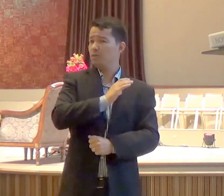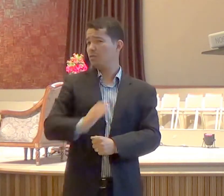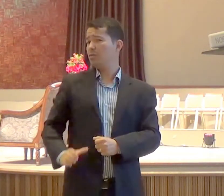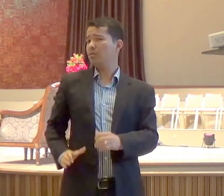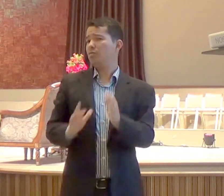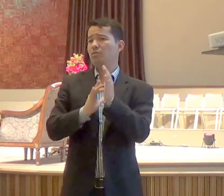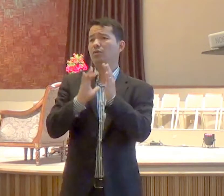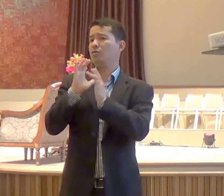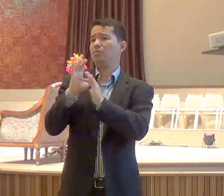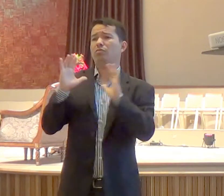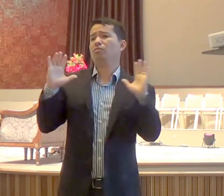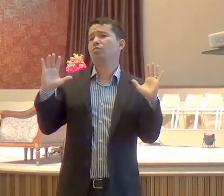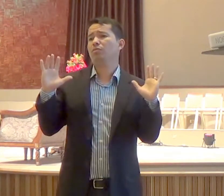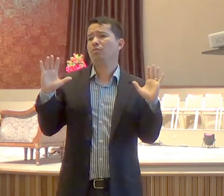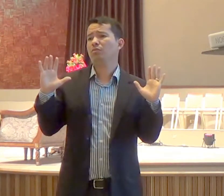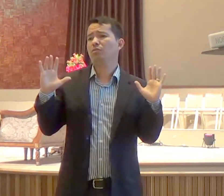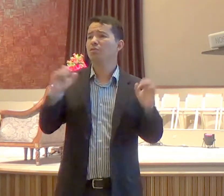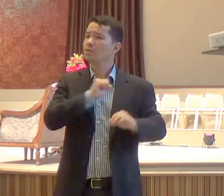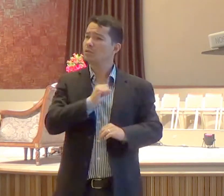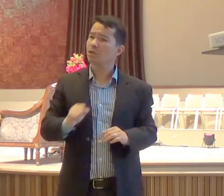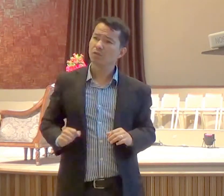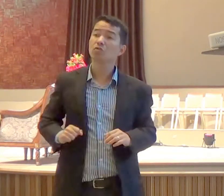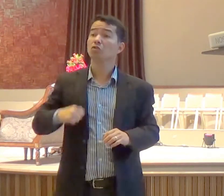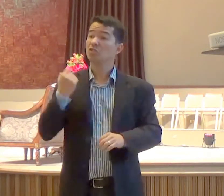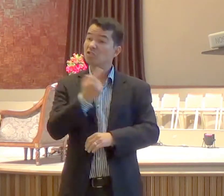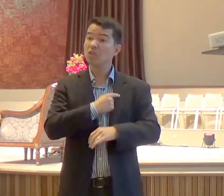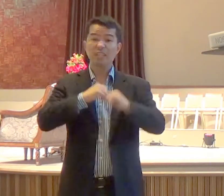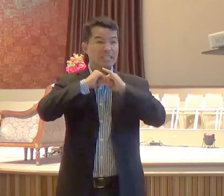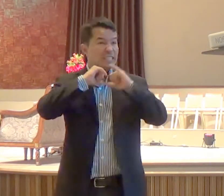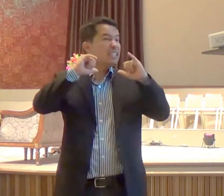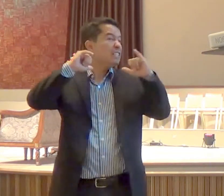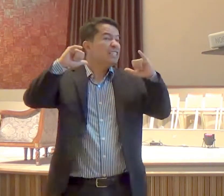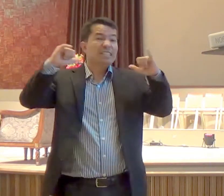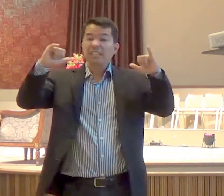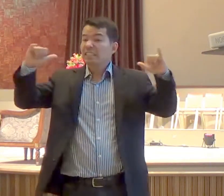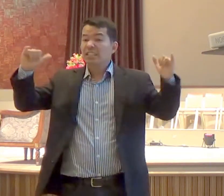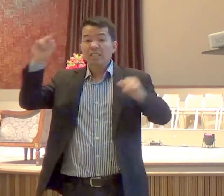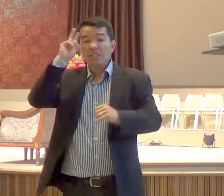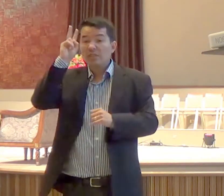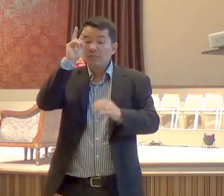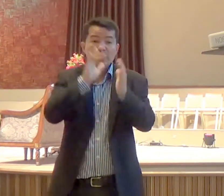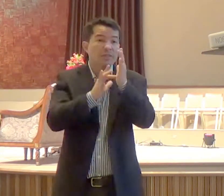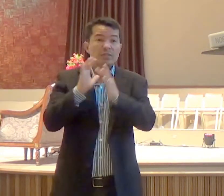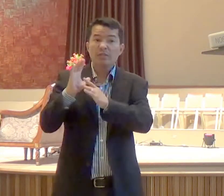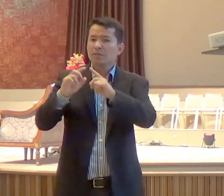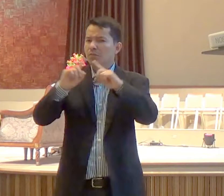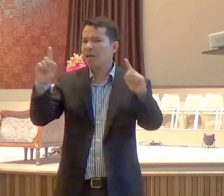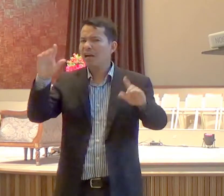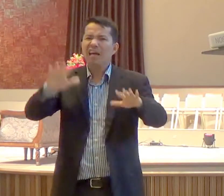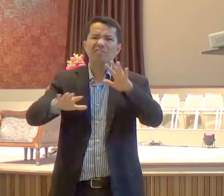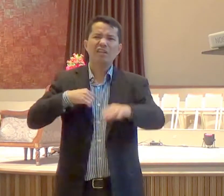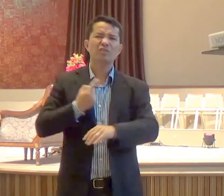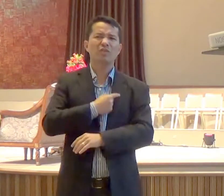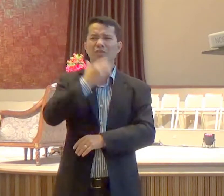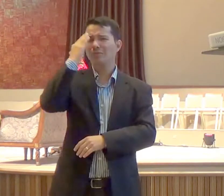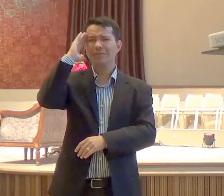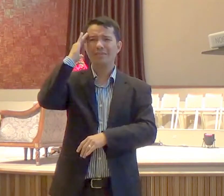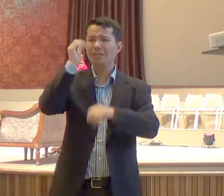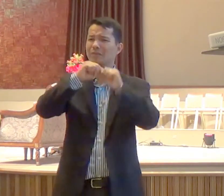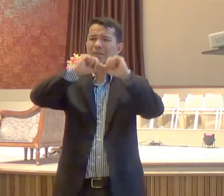a pregação do Evangelho, anunciamos o Evangelho, mas nem sempre, nós estamos entendendo, corretamente, essa pregação,